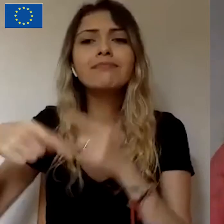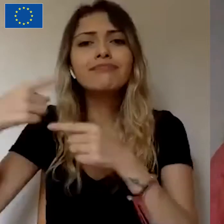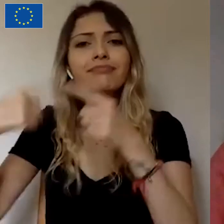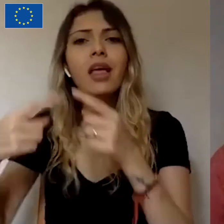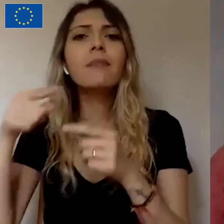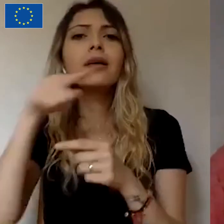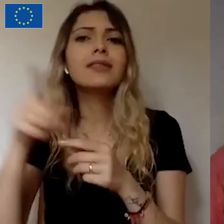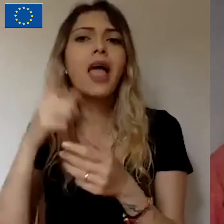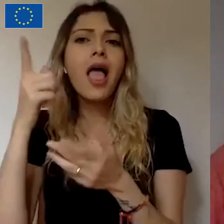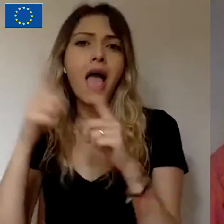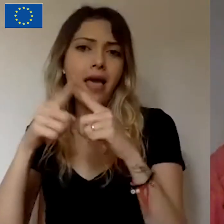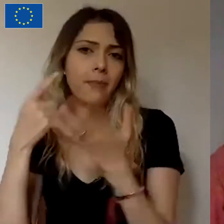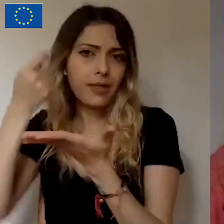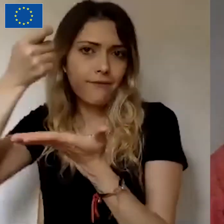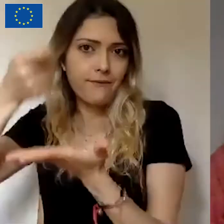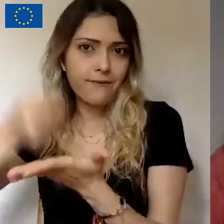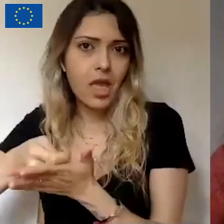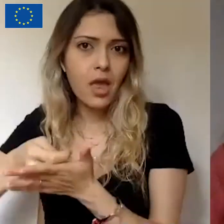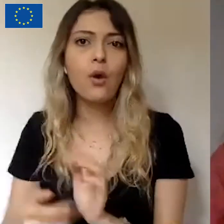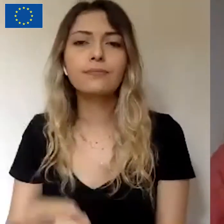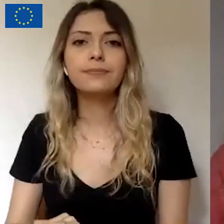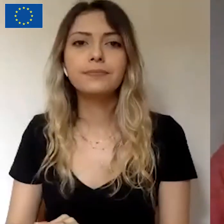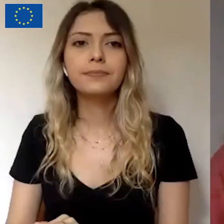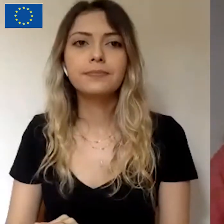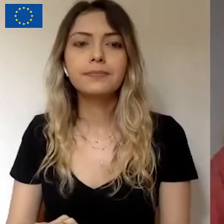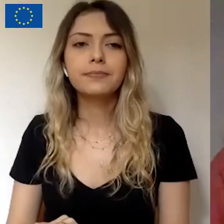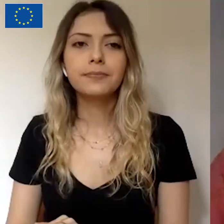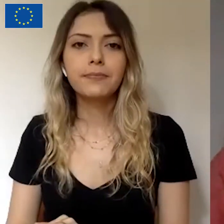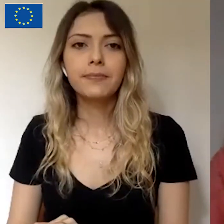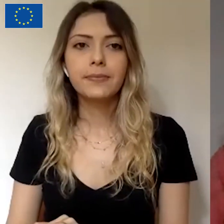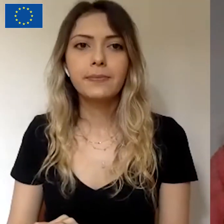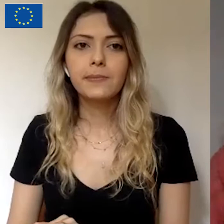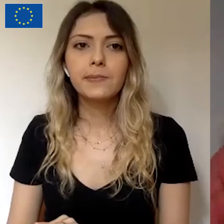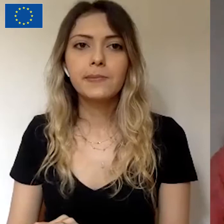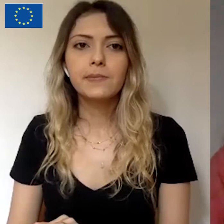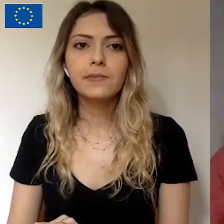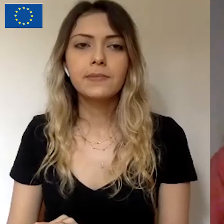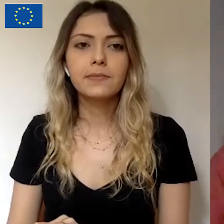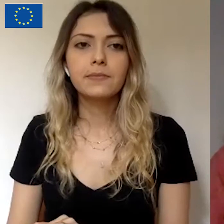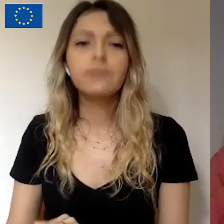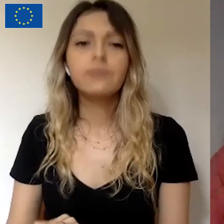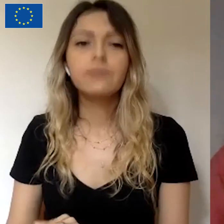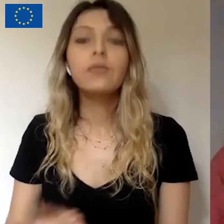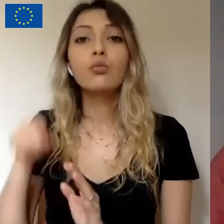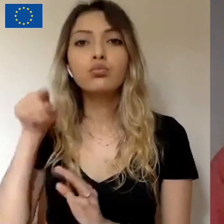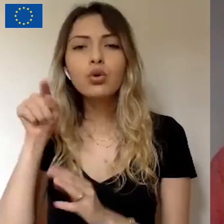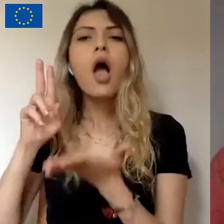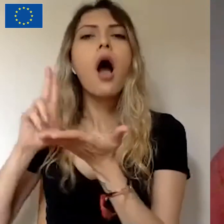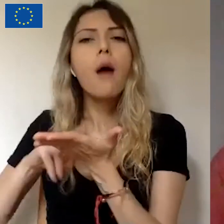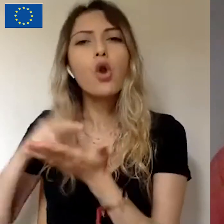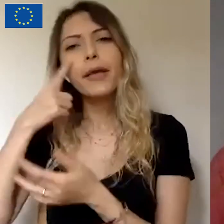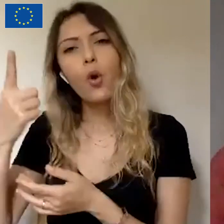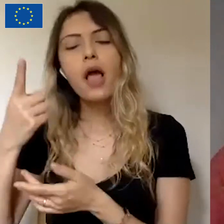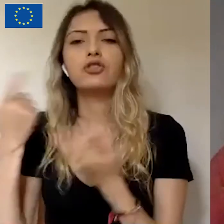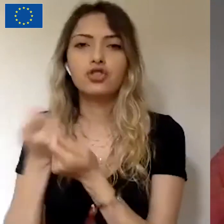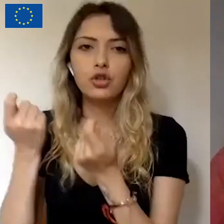çarşambası. O geçmiş aydaki toplanan para hesabınıza yatıyor. Bu abonelik sistemiyle çalışıyor. Bir kere destekçisi